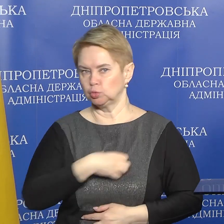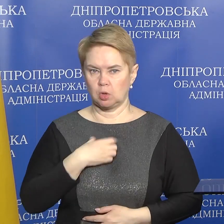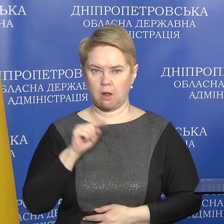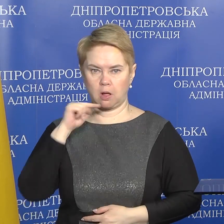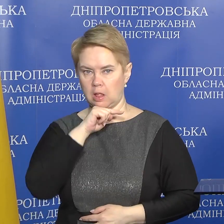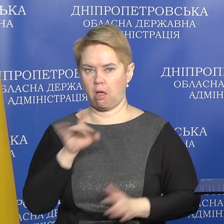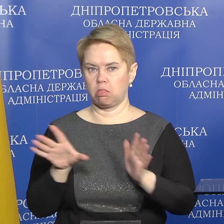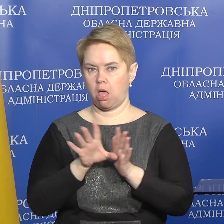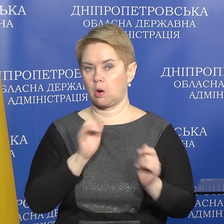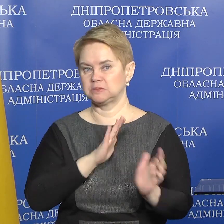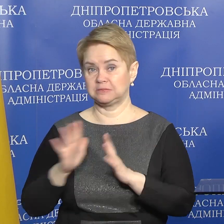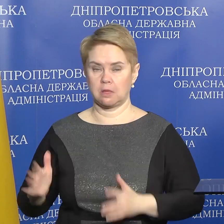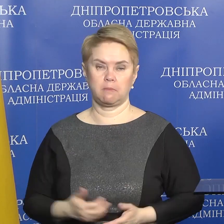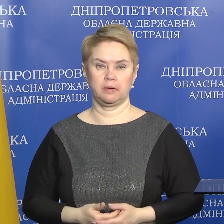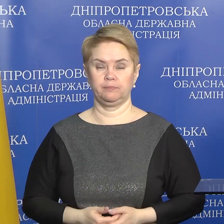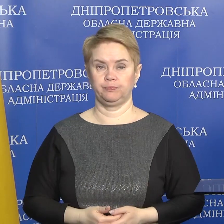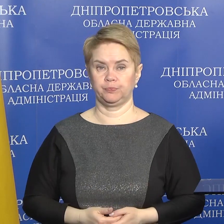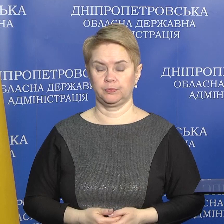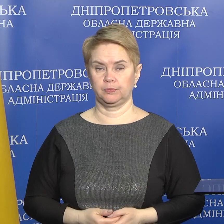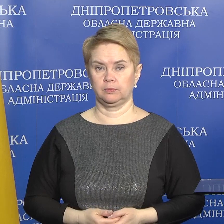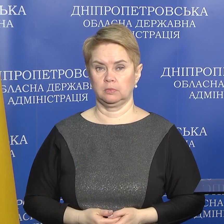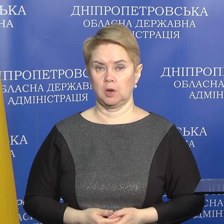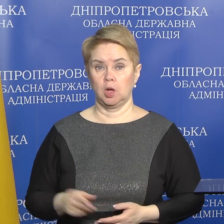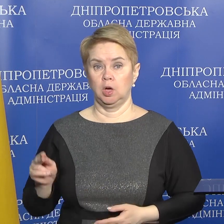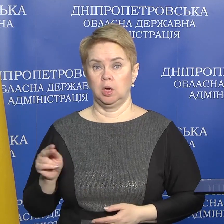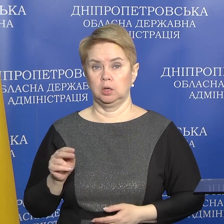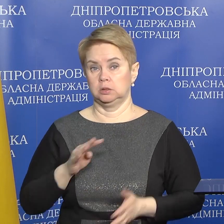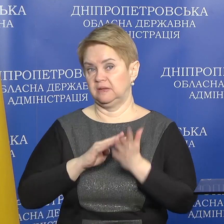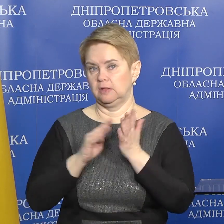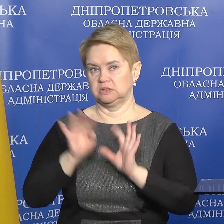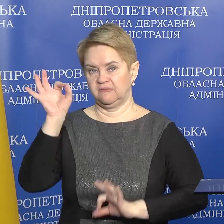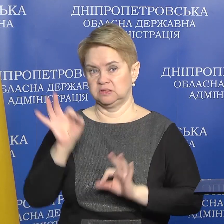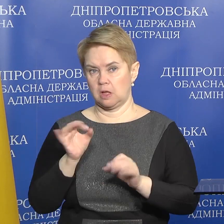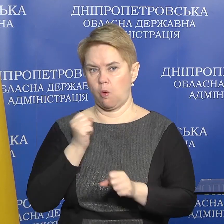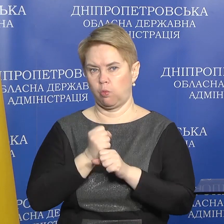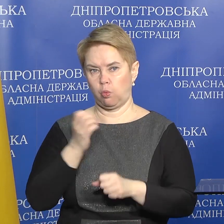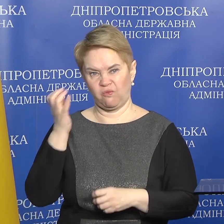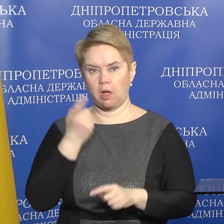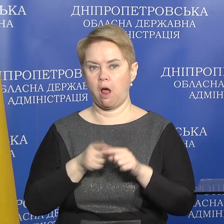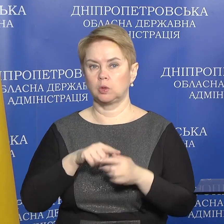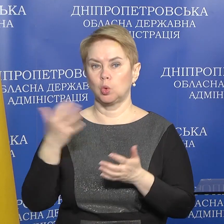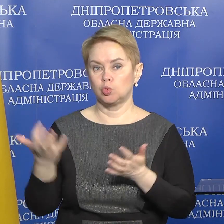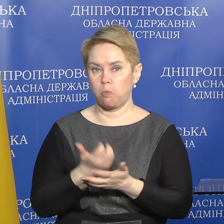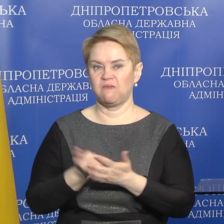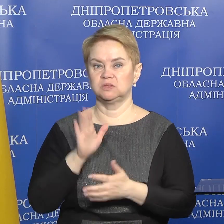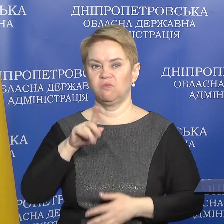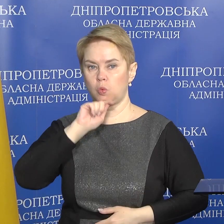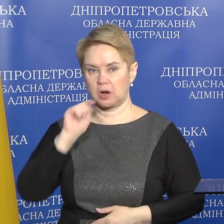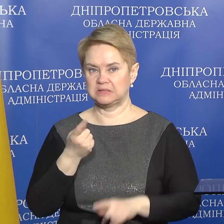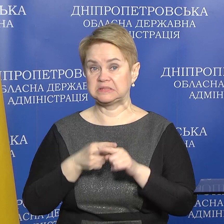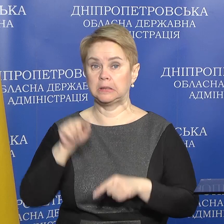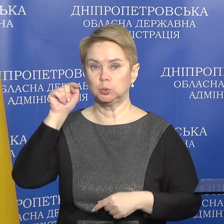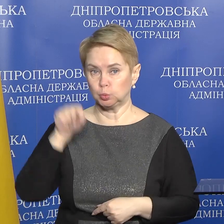для енергосистеми. Тому що, чи не 90% вугілля зараз, яке добувається в Україні, це